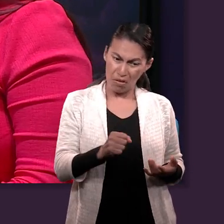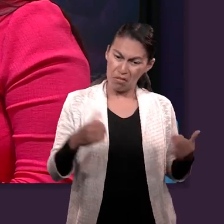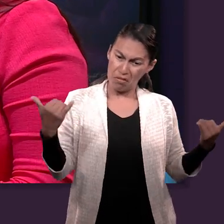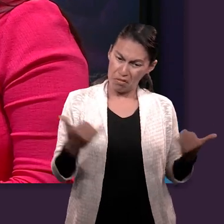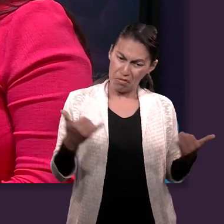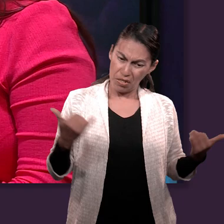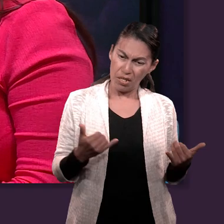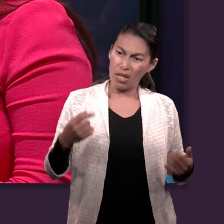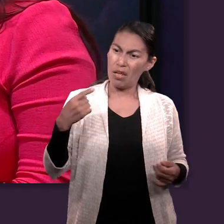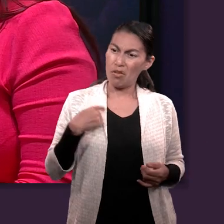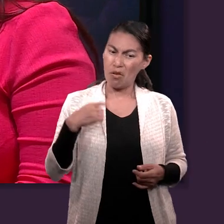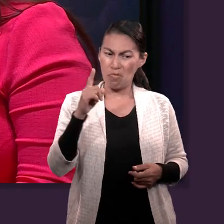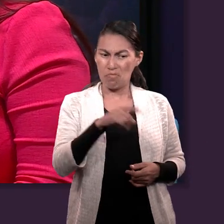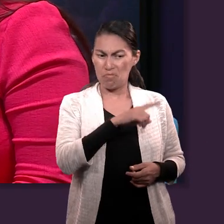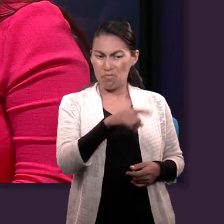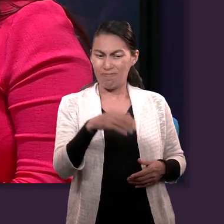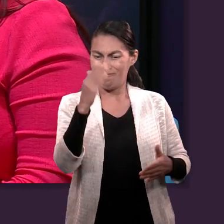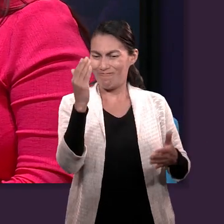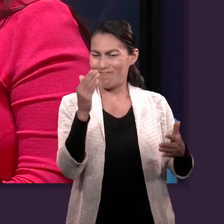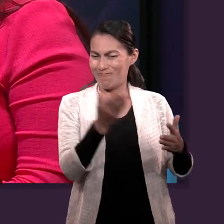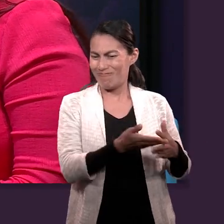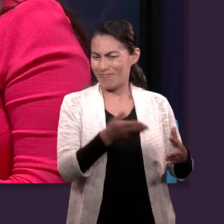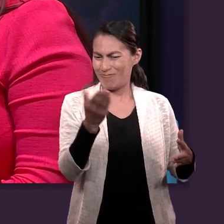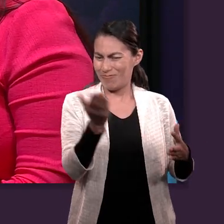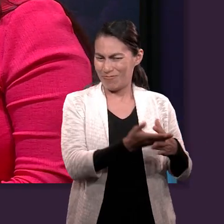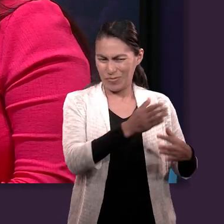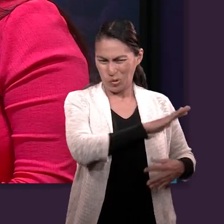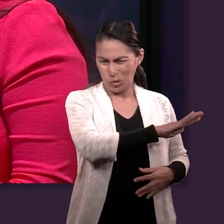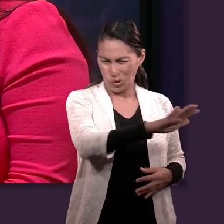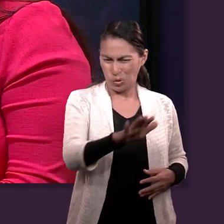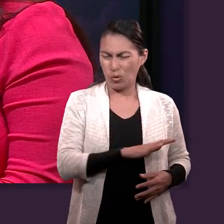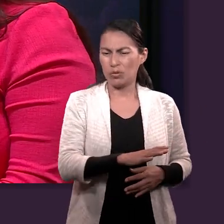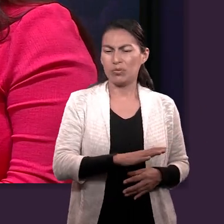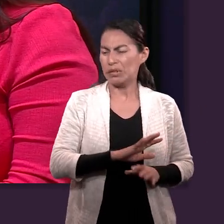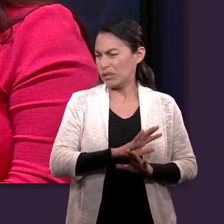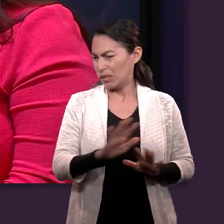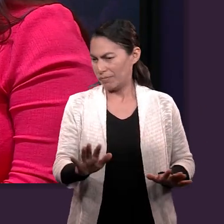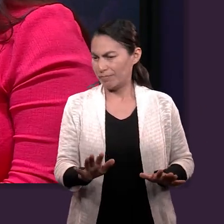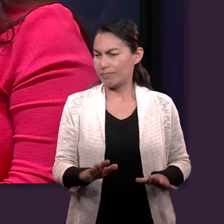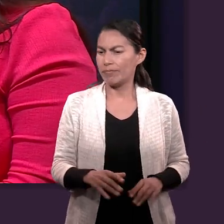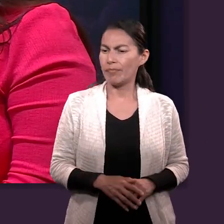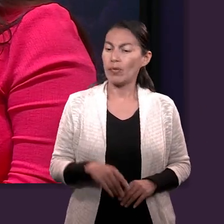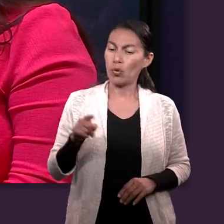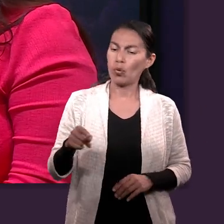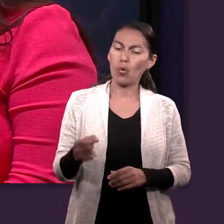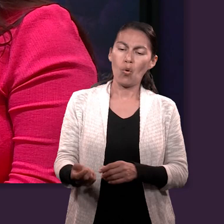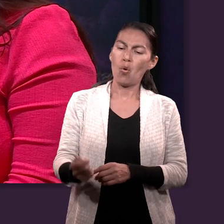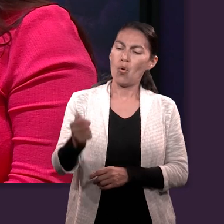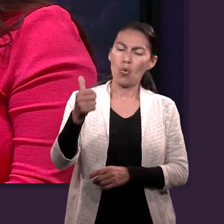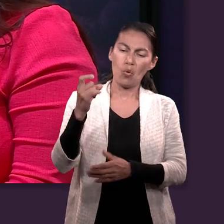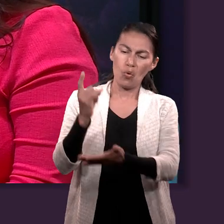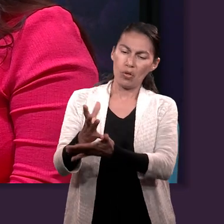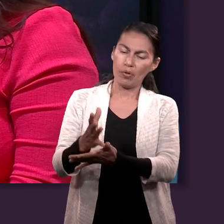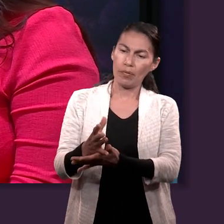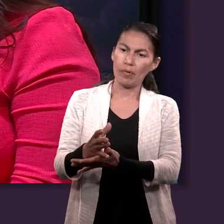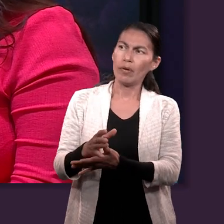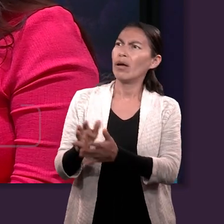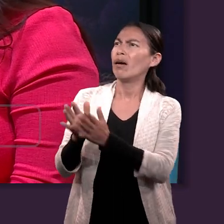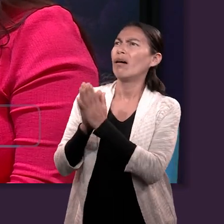nosotros. Mira los milagros que has hecho. Tu pueblo, dales una oportunidad más. Y le dice, ¿por qué han de hablar los egipcios diciendo, para